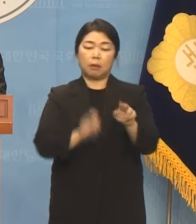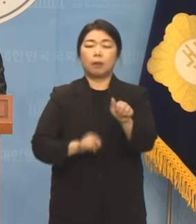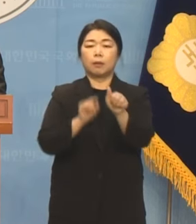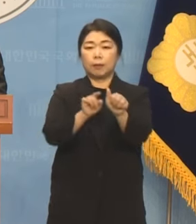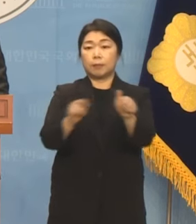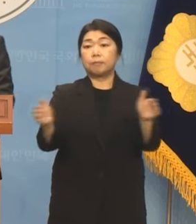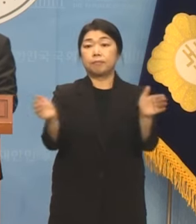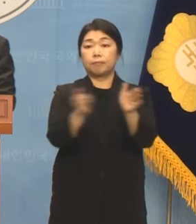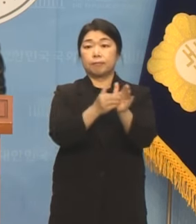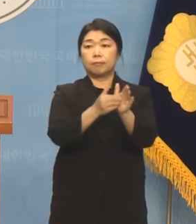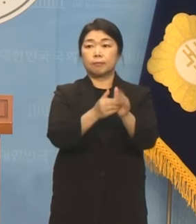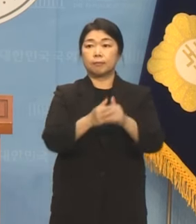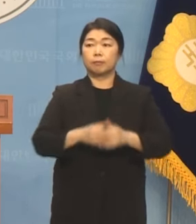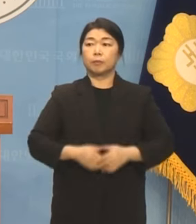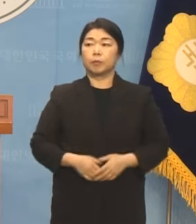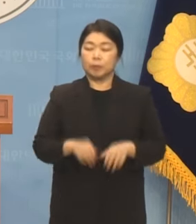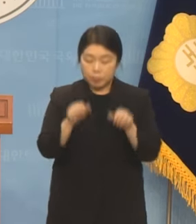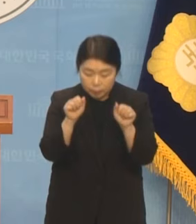이상입니다.